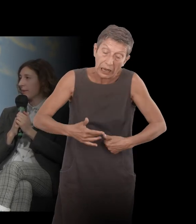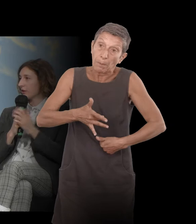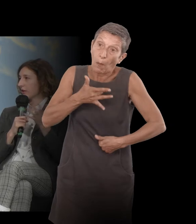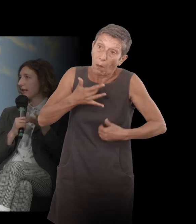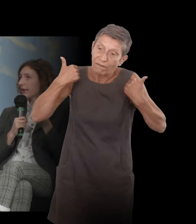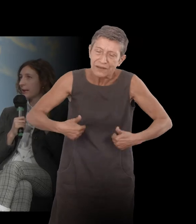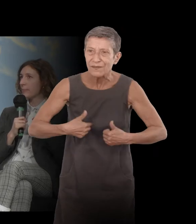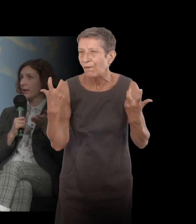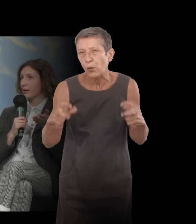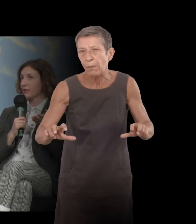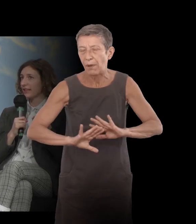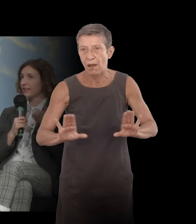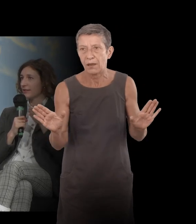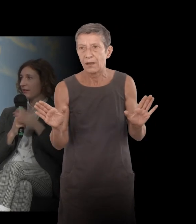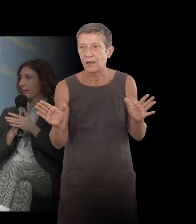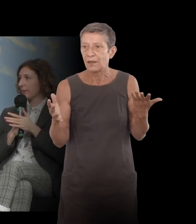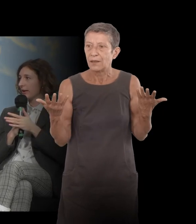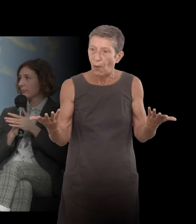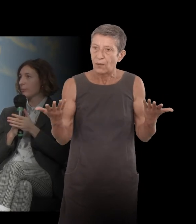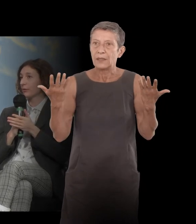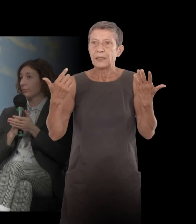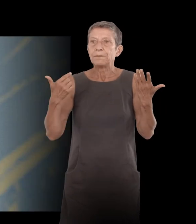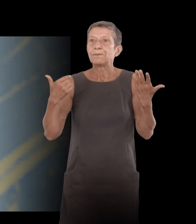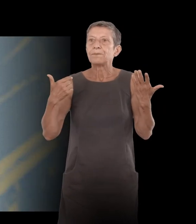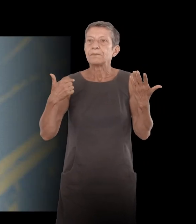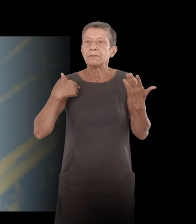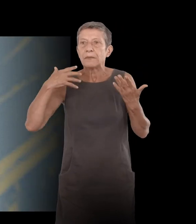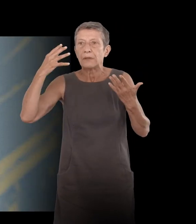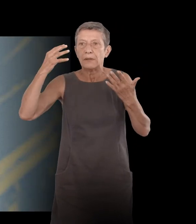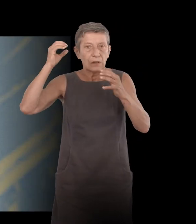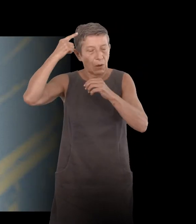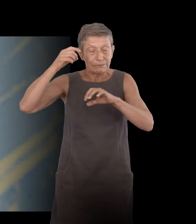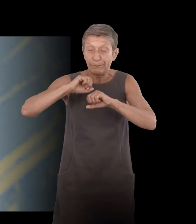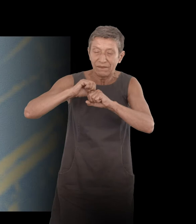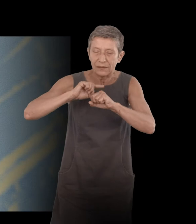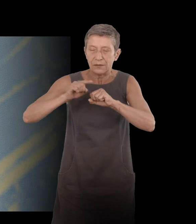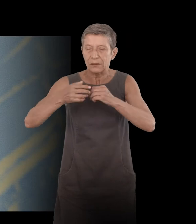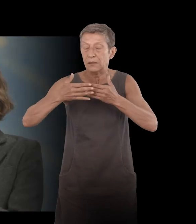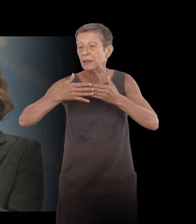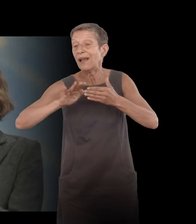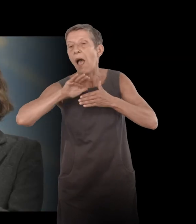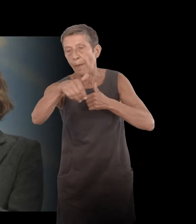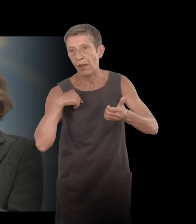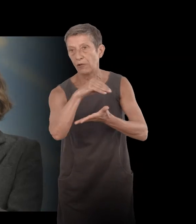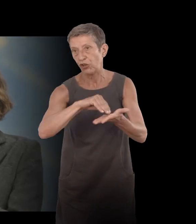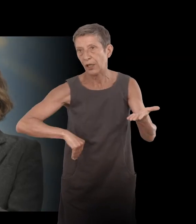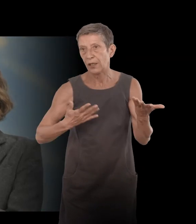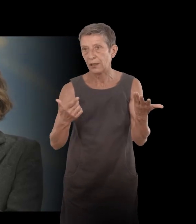écrit quand même un certain temps après, bon, pas non plus dix ans plus tard, mais j'ai fait ma rupture d'un névrisme en juillet